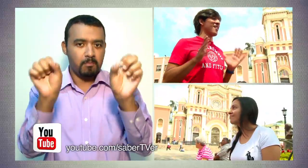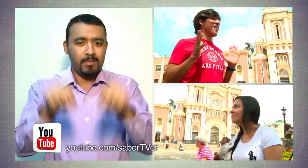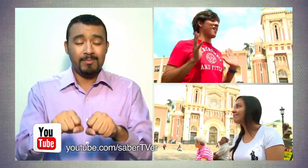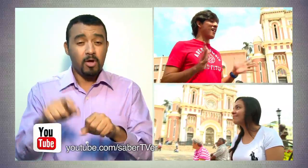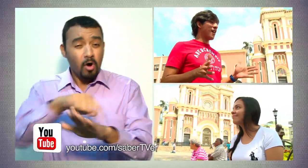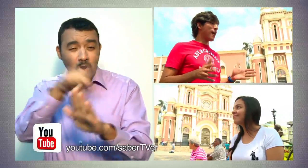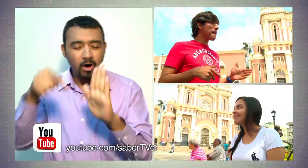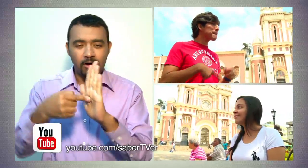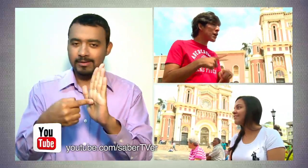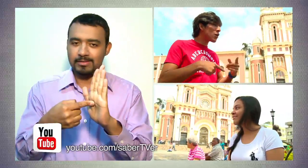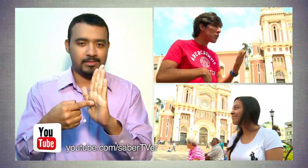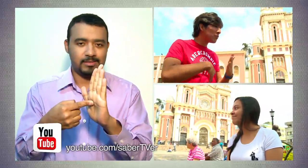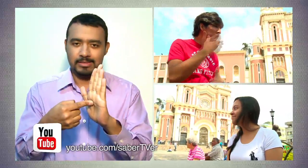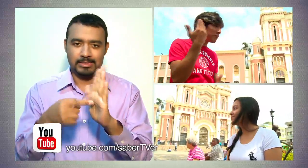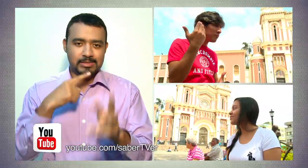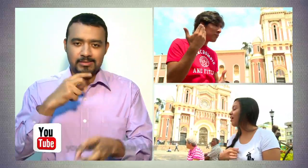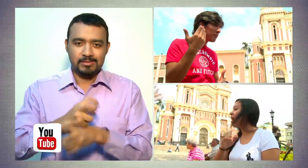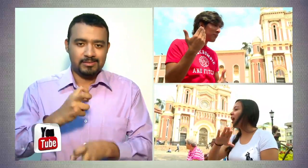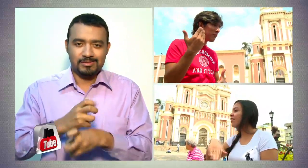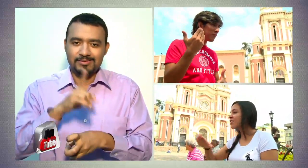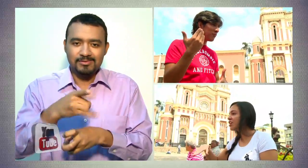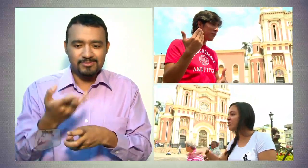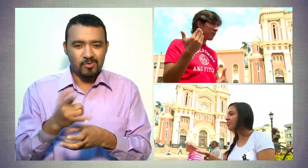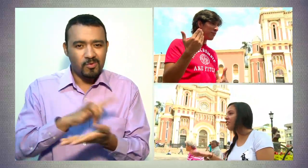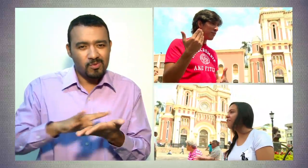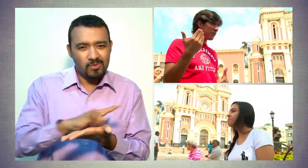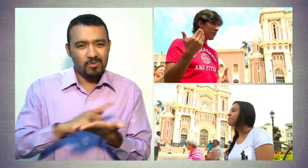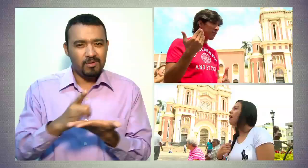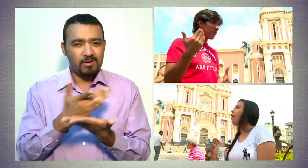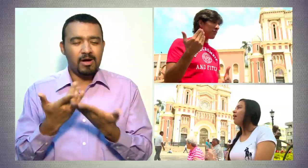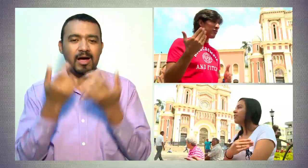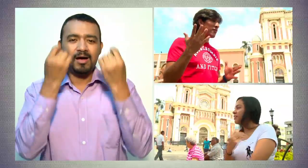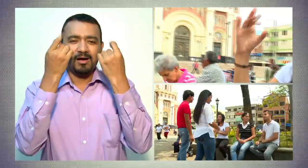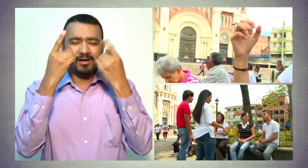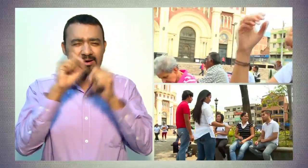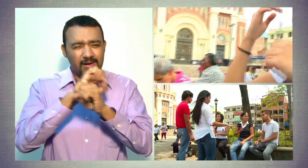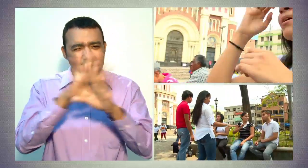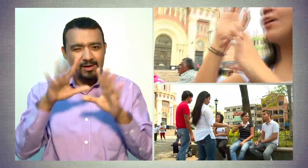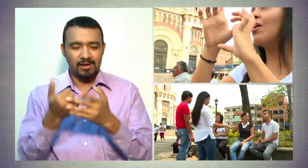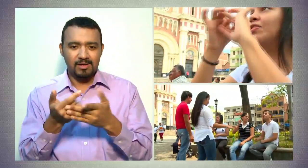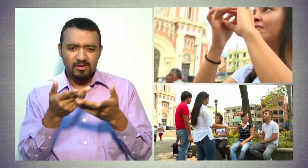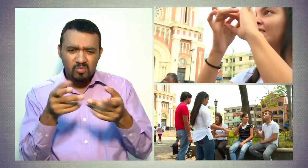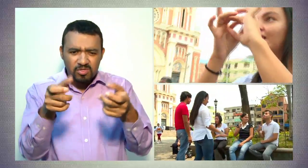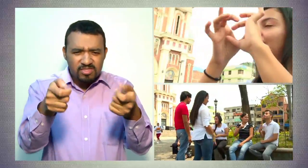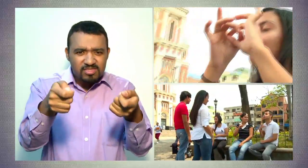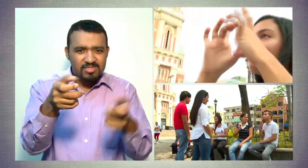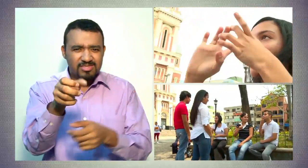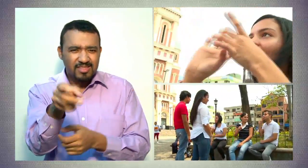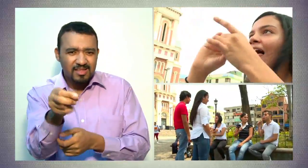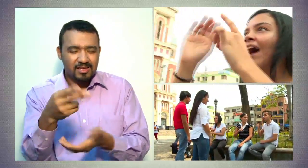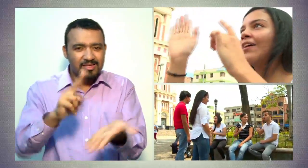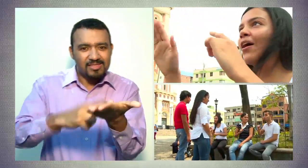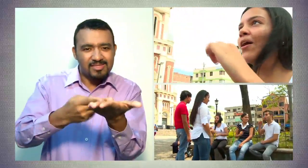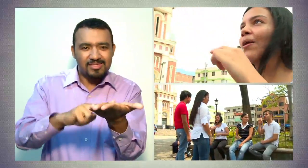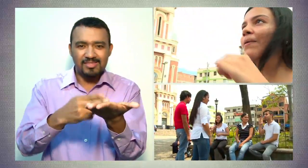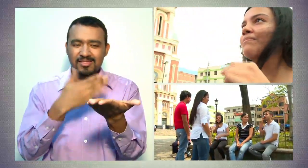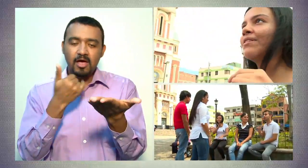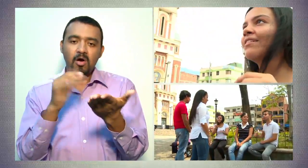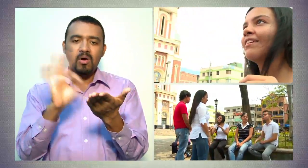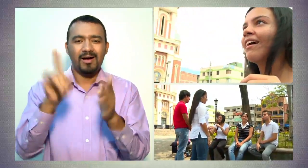embargo, no pueden disfrutar al máximo de todos los programas por la falta de herramientas que hagan más comprensible su experiencia con la pantalla, como un